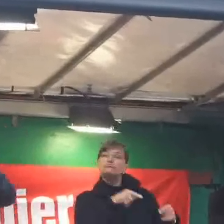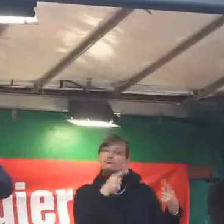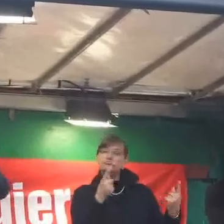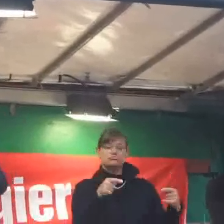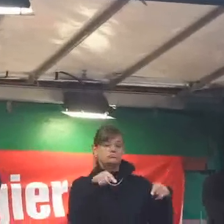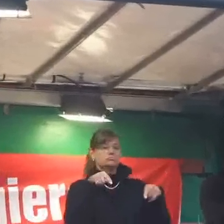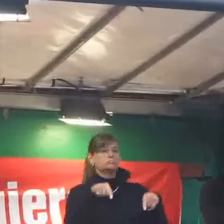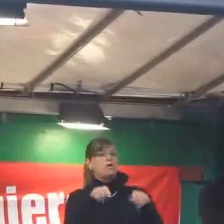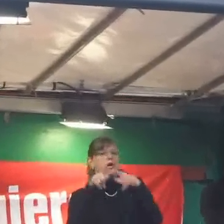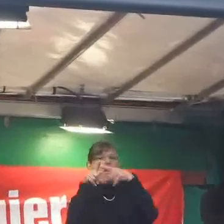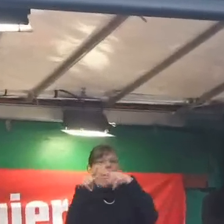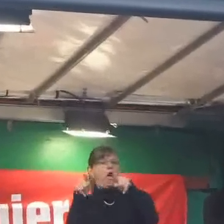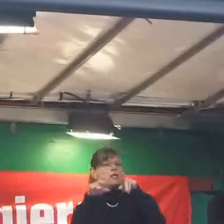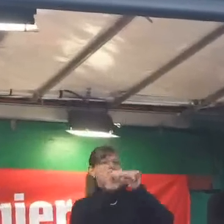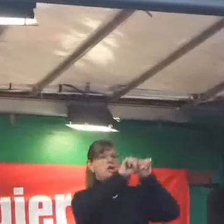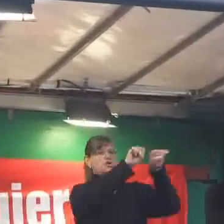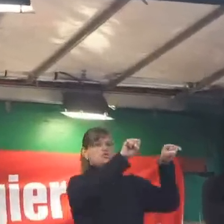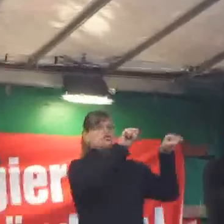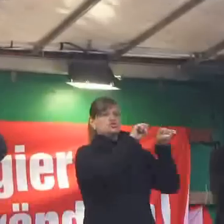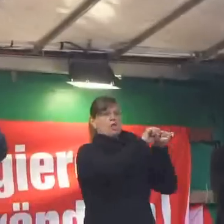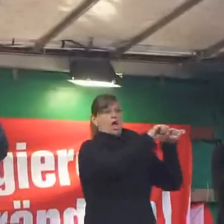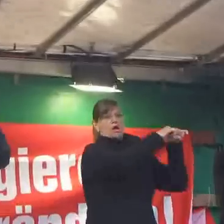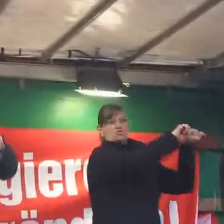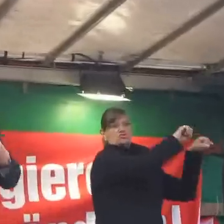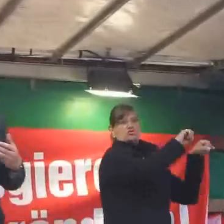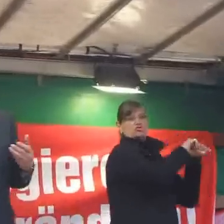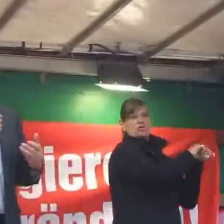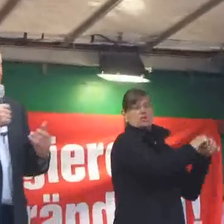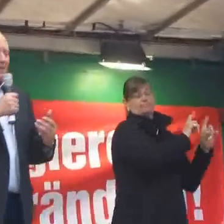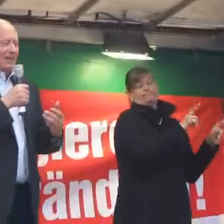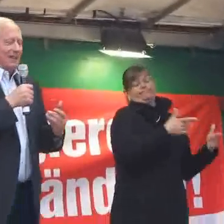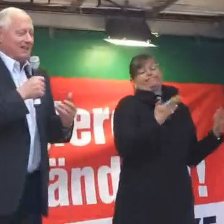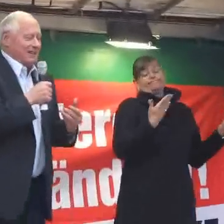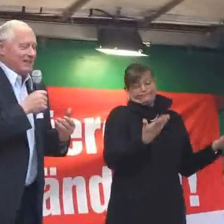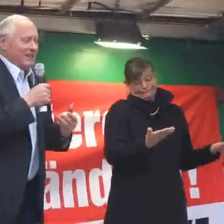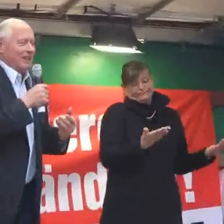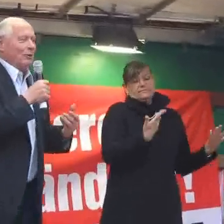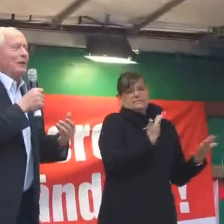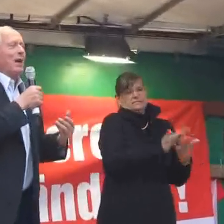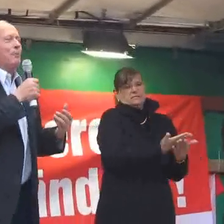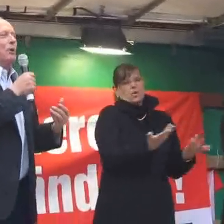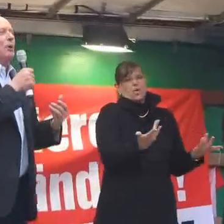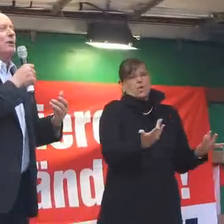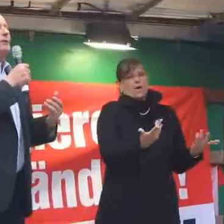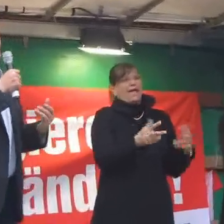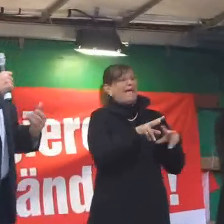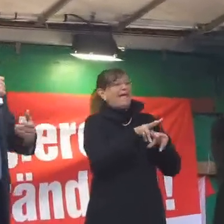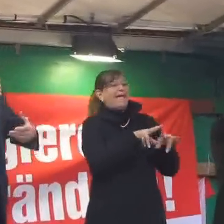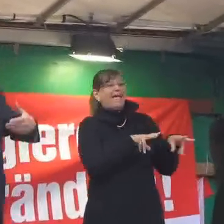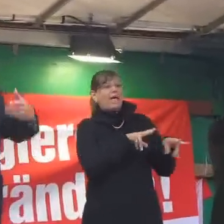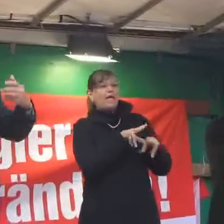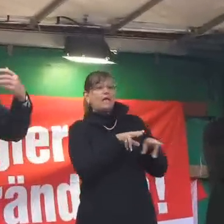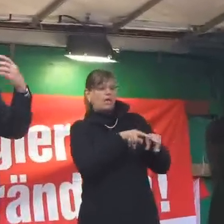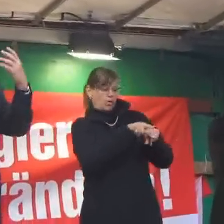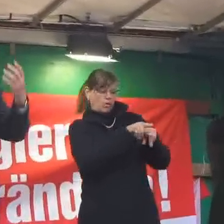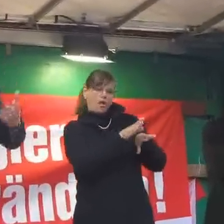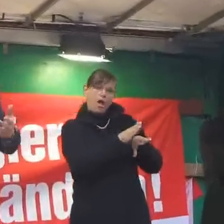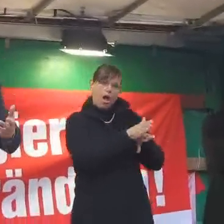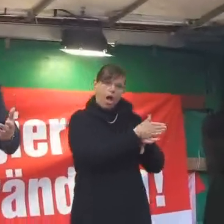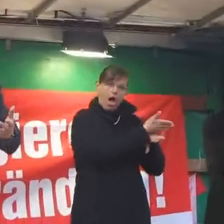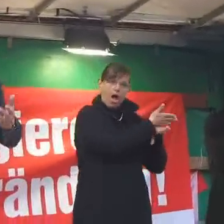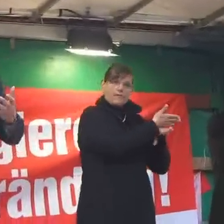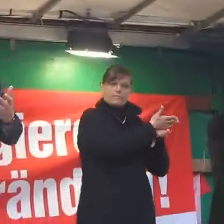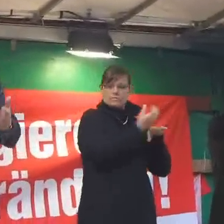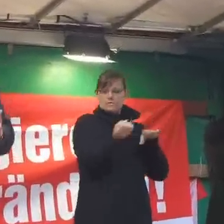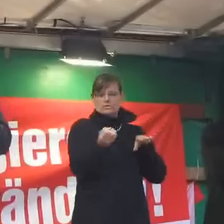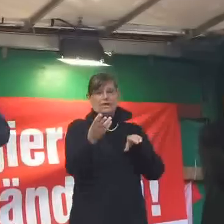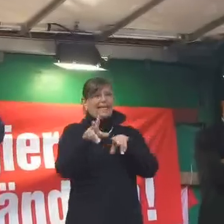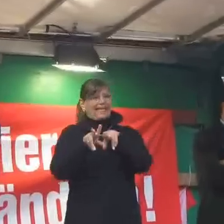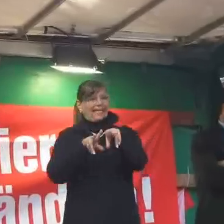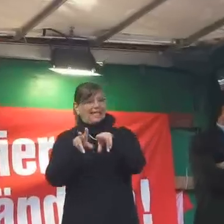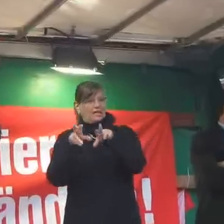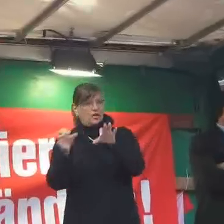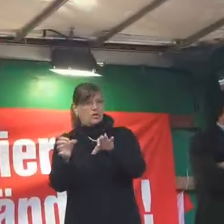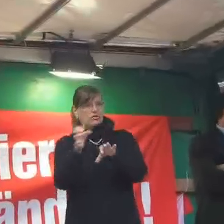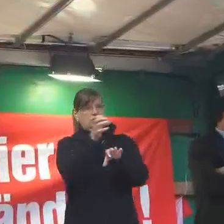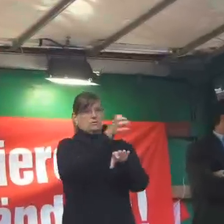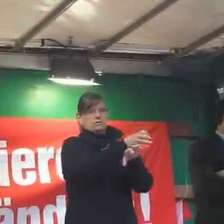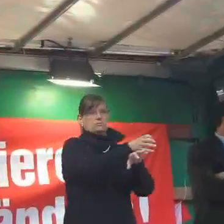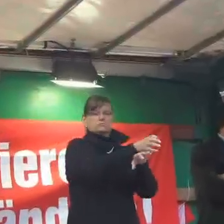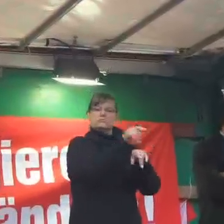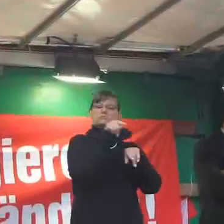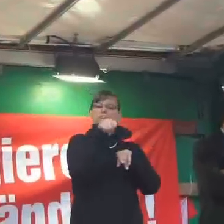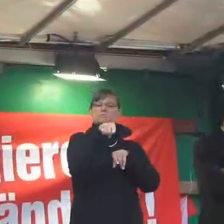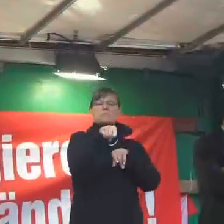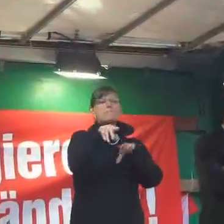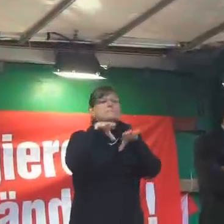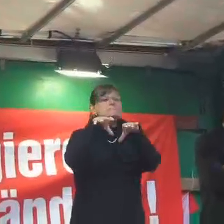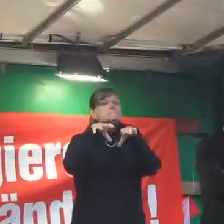jetzt in den anderen Staaten auch so. Das kann ja auch dadurch geschehen, dass Regierungen abgelöst werden und Regierungen drankommen, die den Banken und der